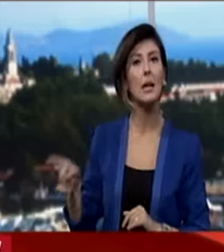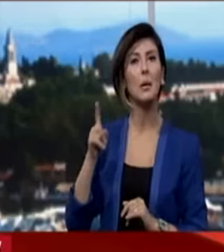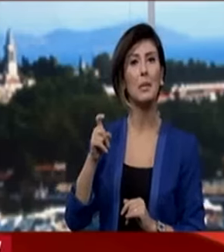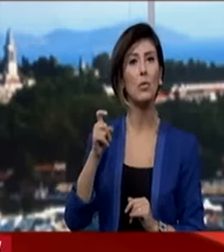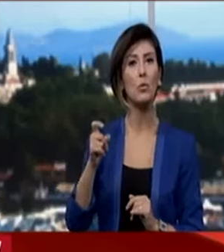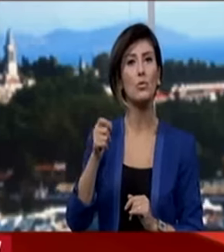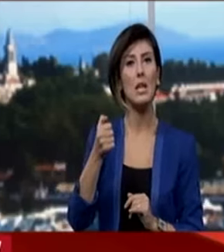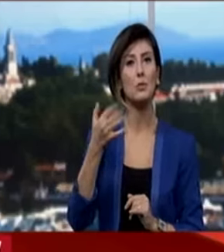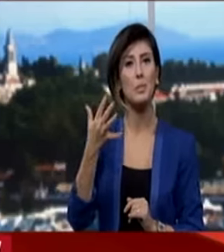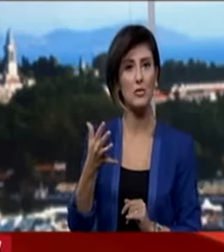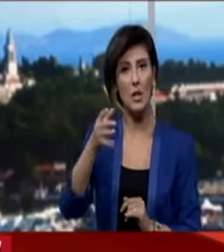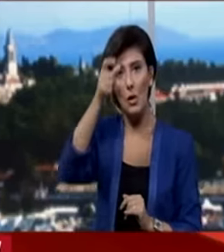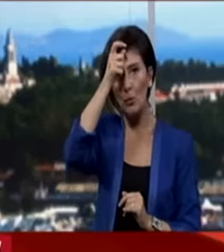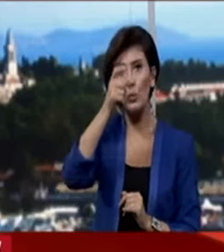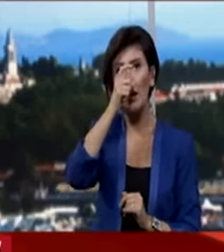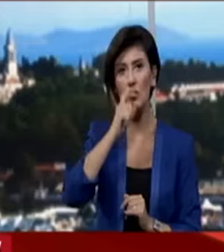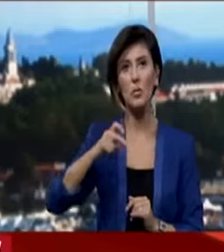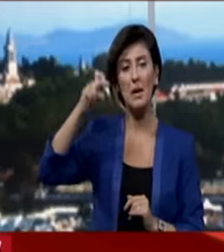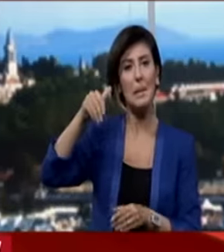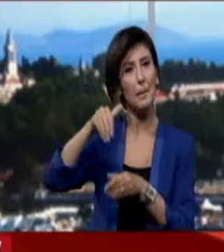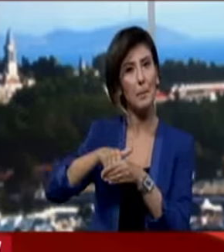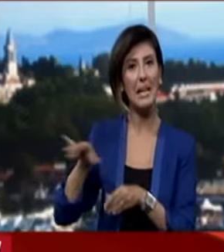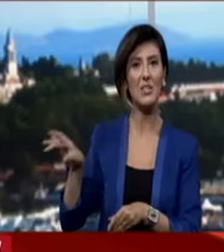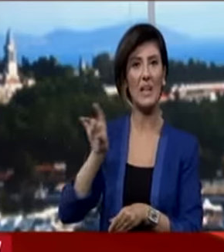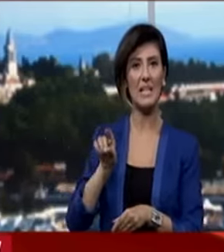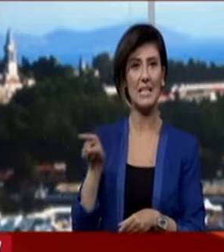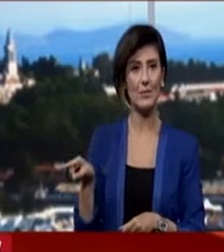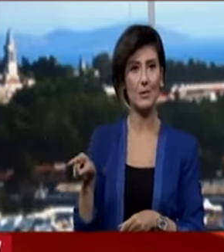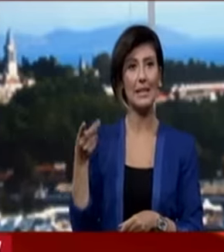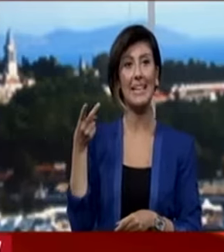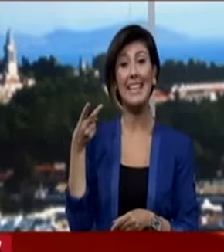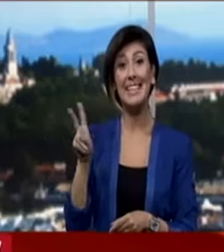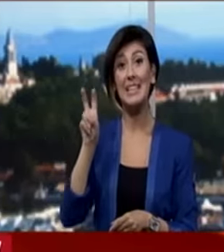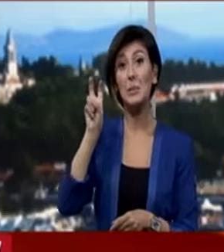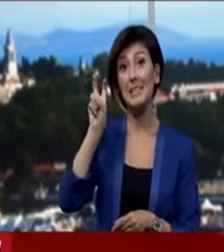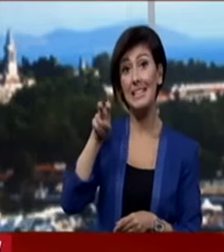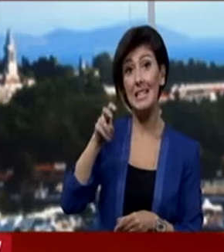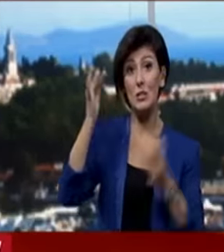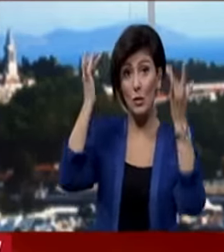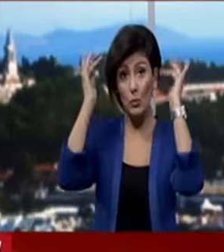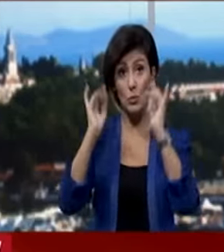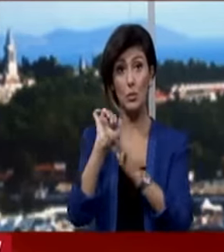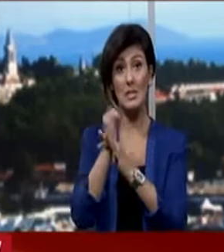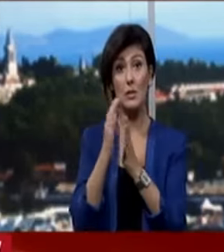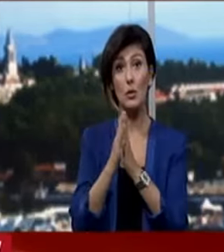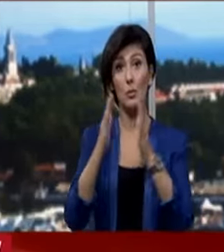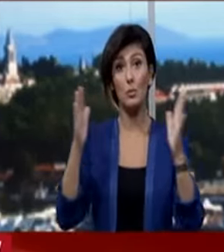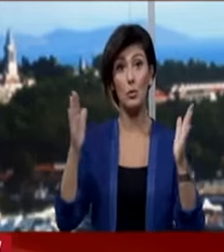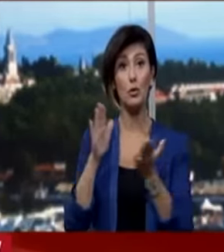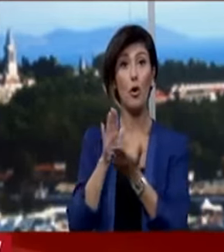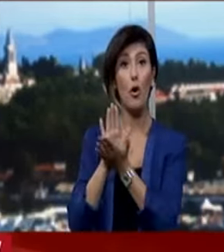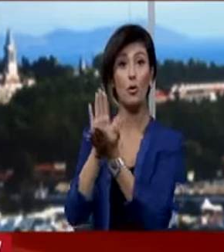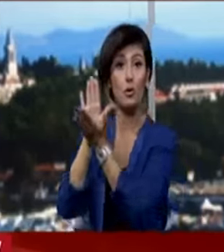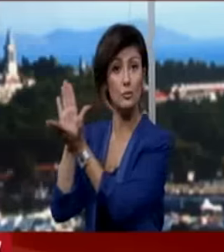Altan 1965'te Türkiye İşçi Partisi'nden milletvekili seçildi. 2008'de Kültür Sanat Büyük